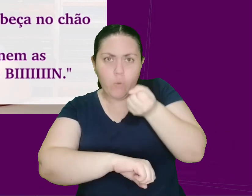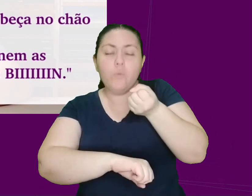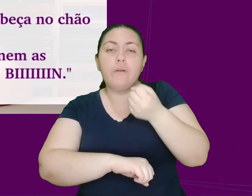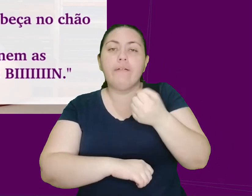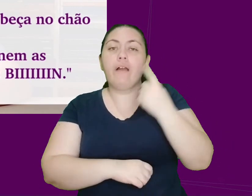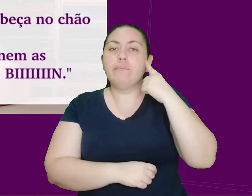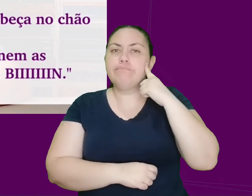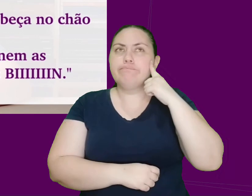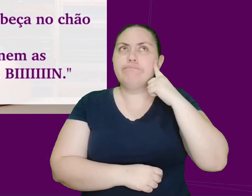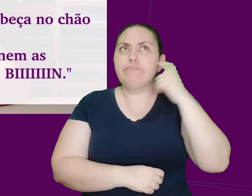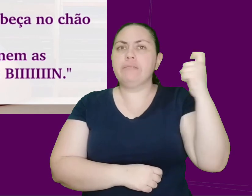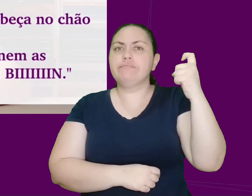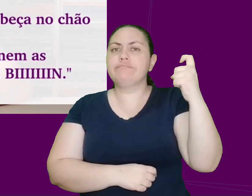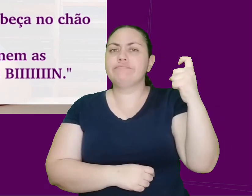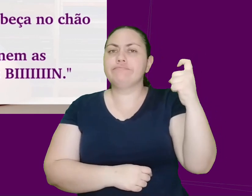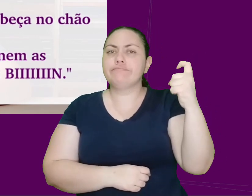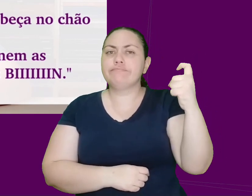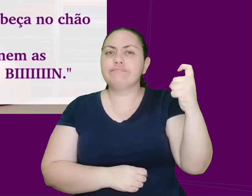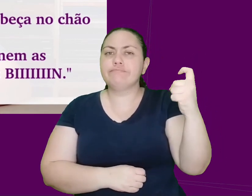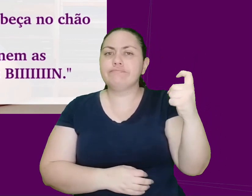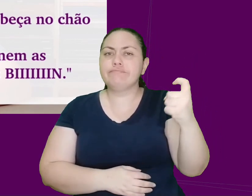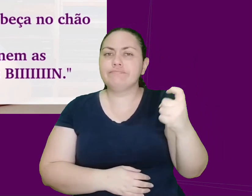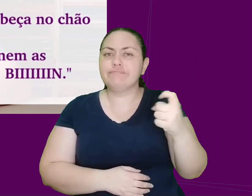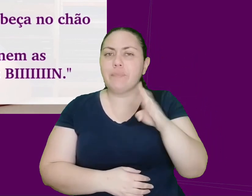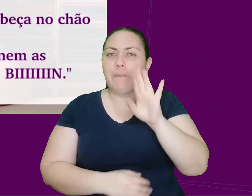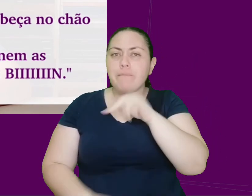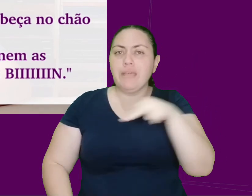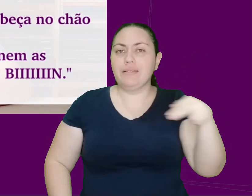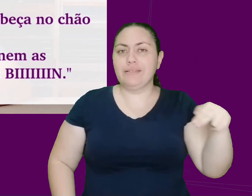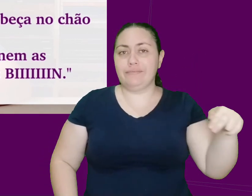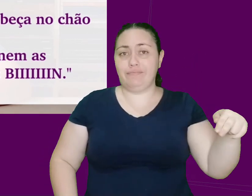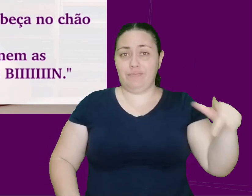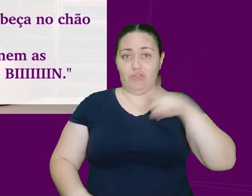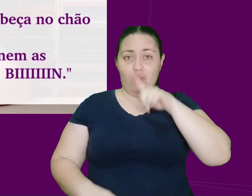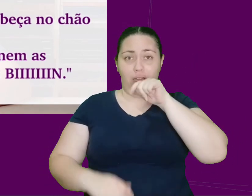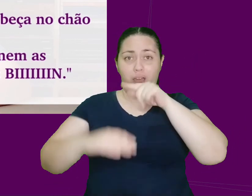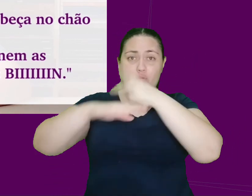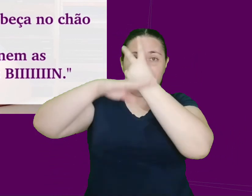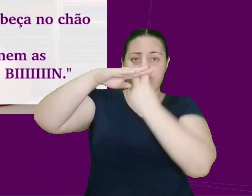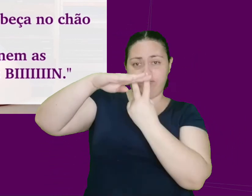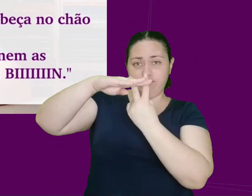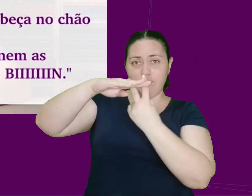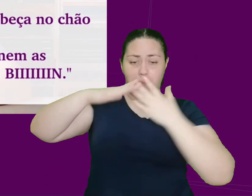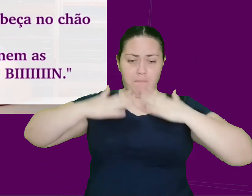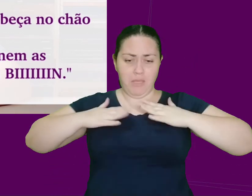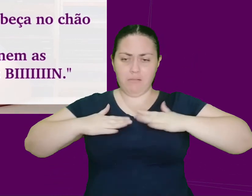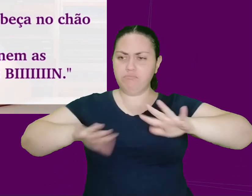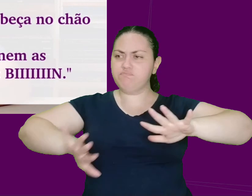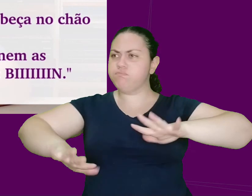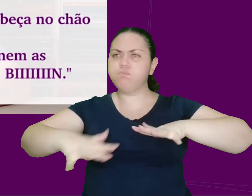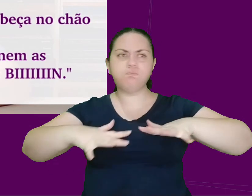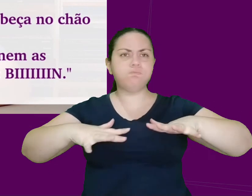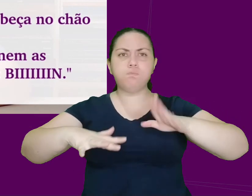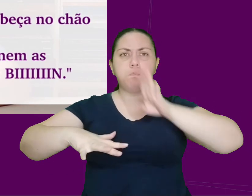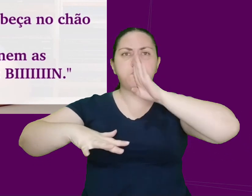ouviu a melodia. Bim! Estava debaixo d'água, não mexia os braços nem as pernas.